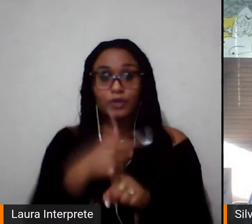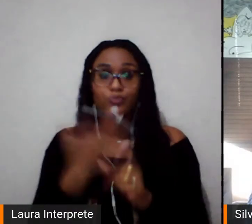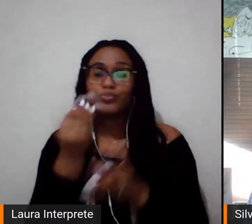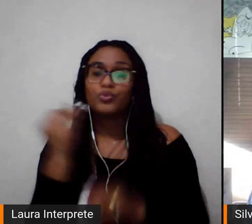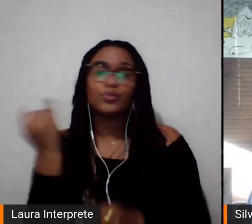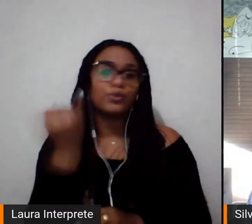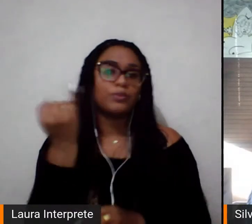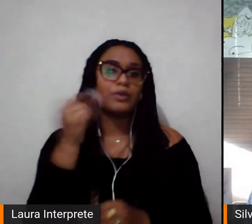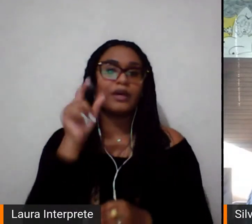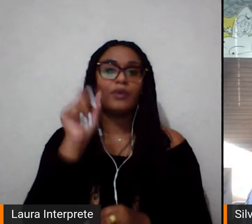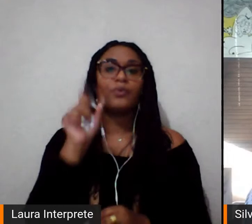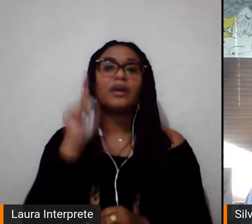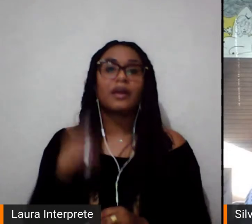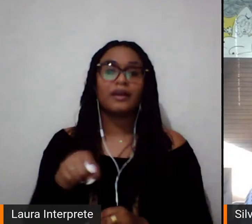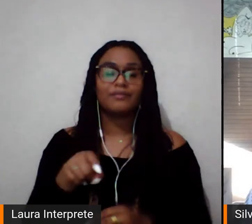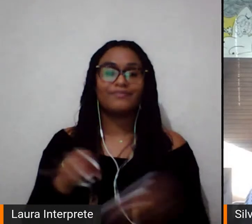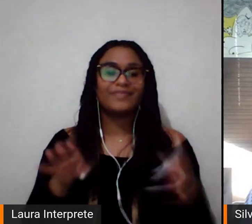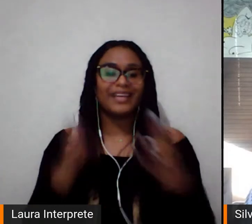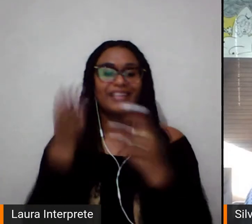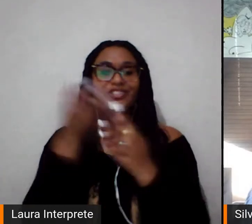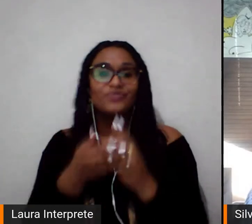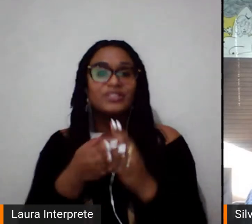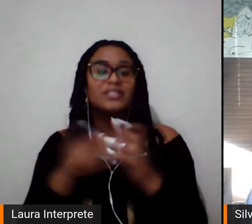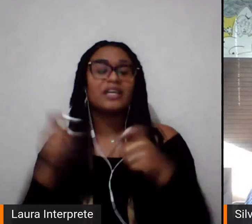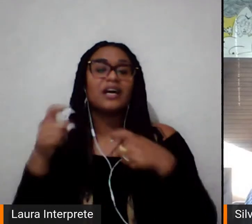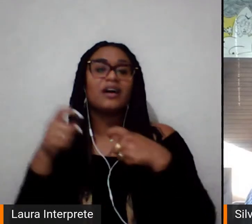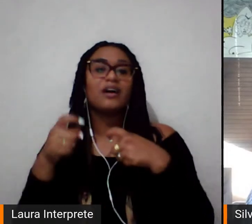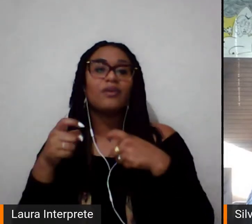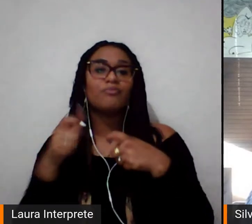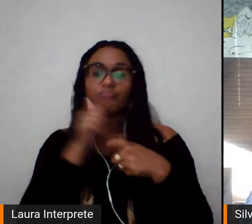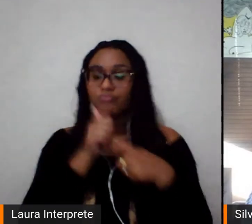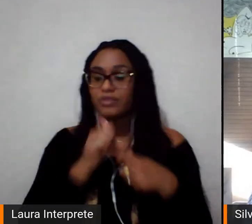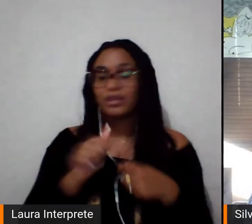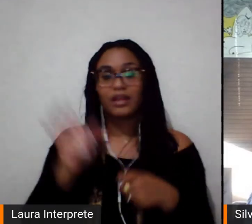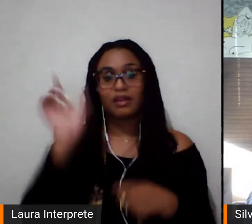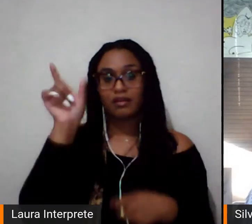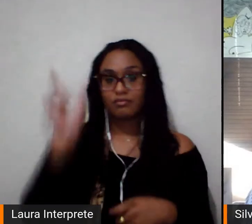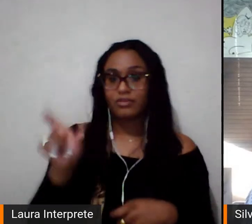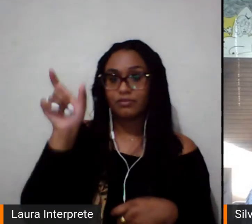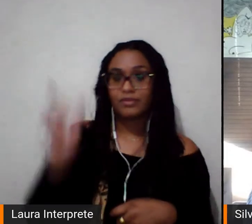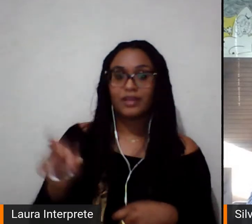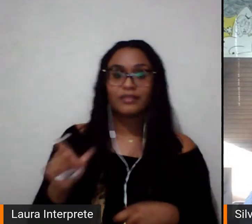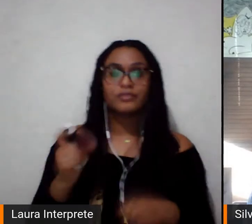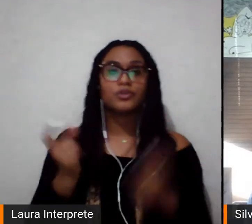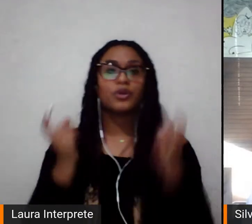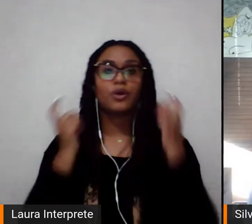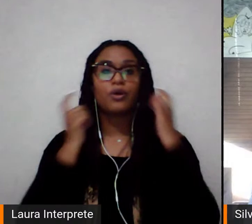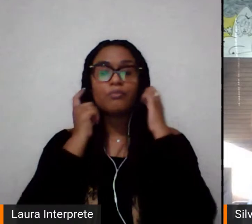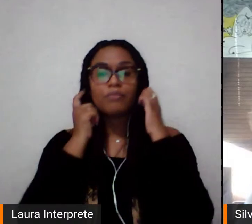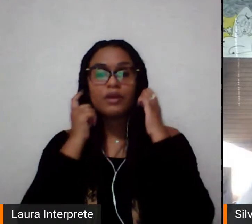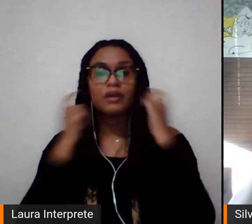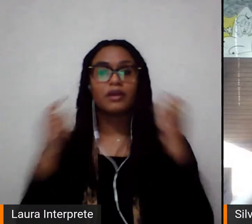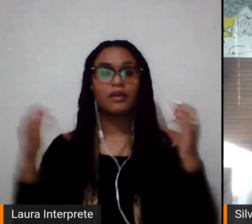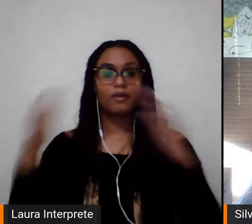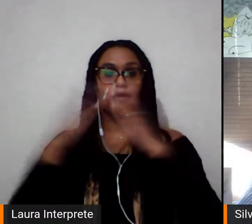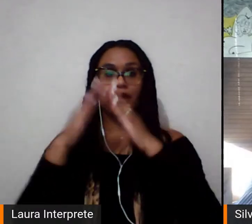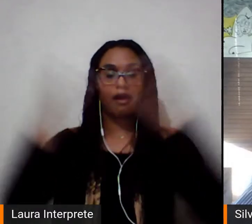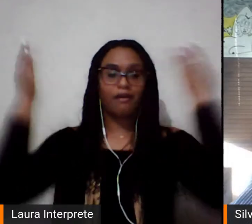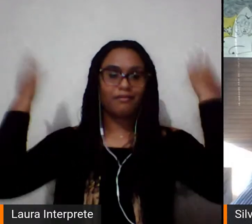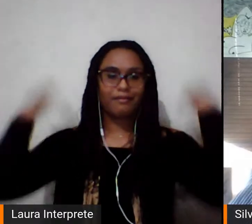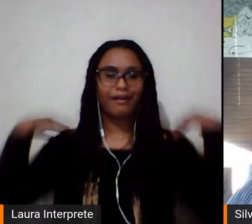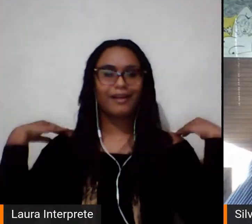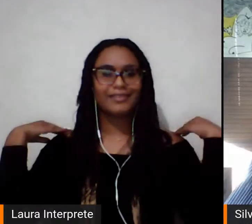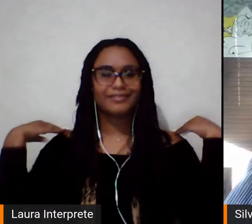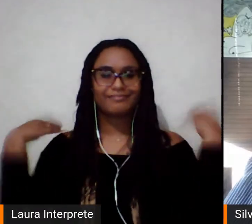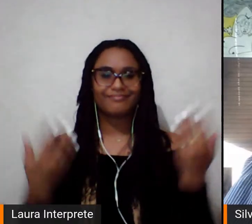divisão sexual do trabalho. Ou seja, as mulheres saíram para a rua e o brinco que levaram as casas nas costas, porque as tarefas